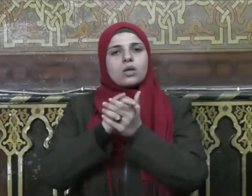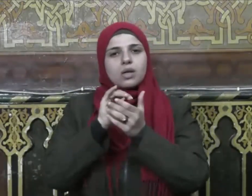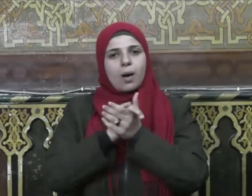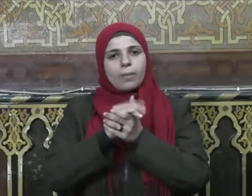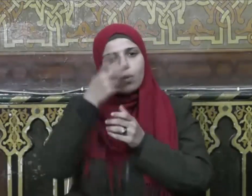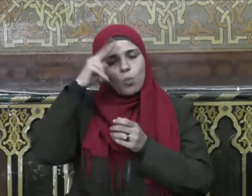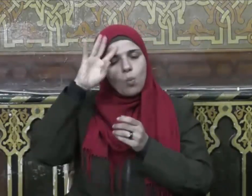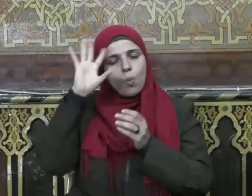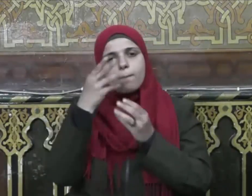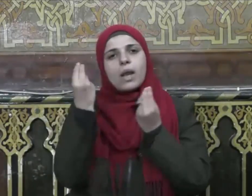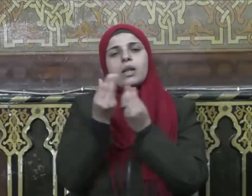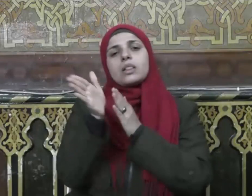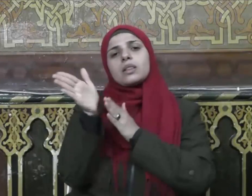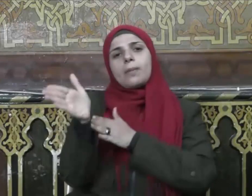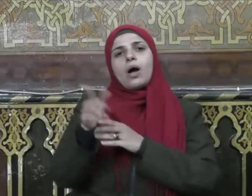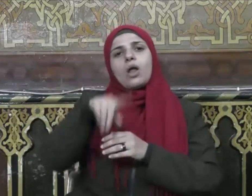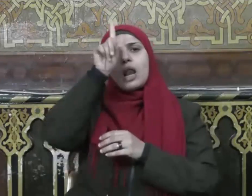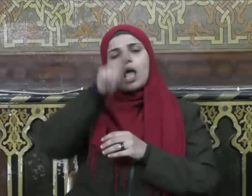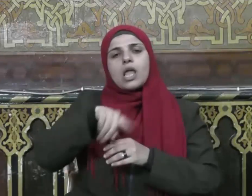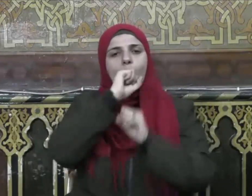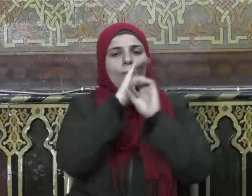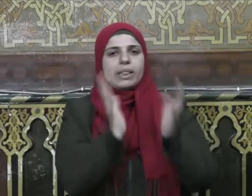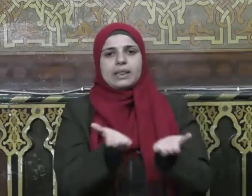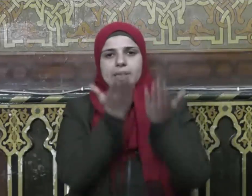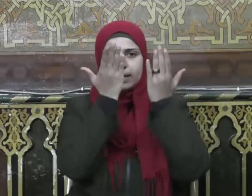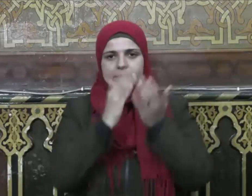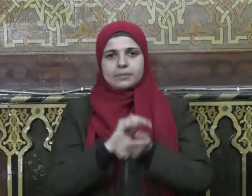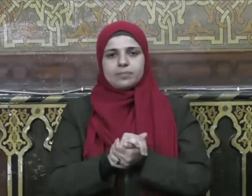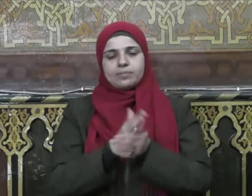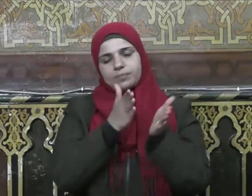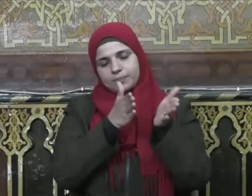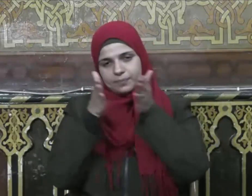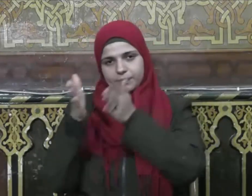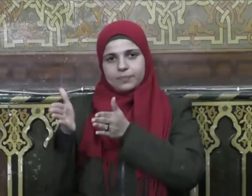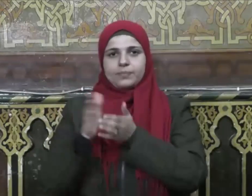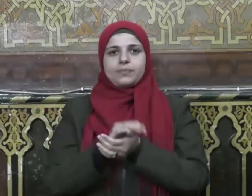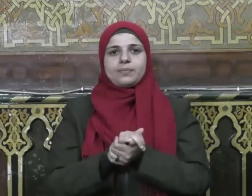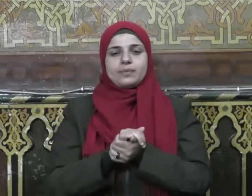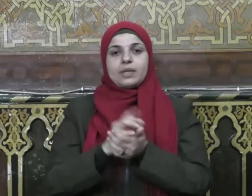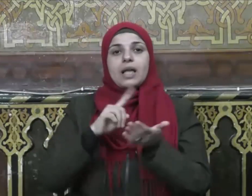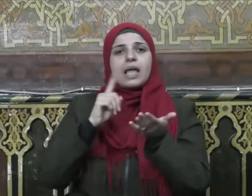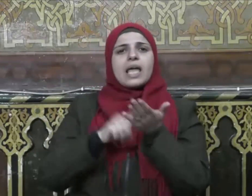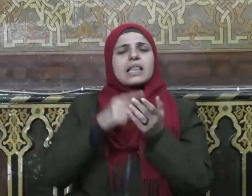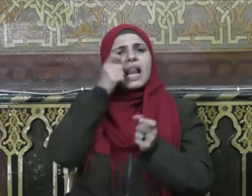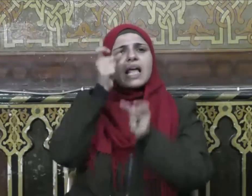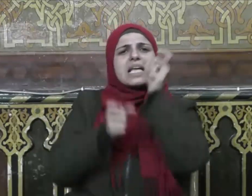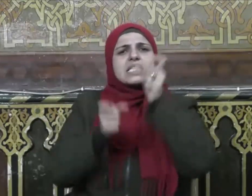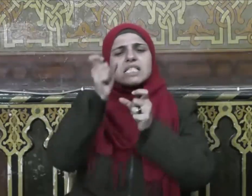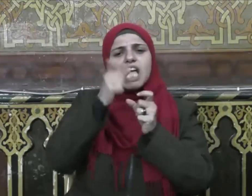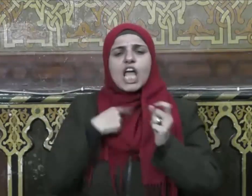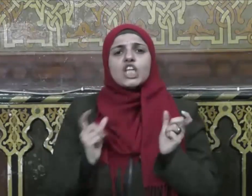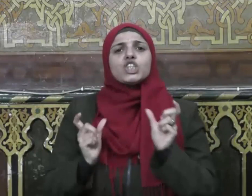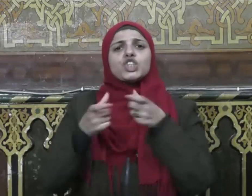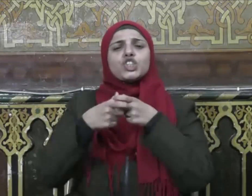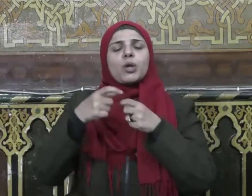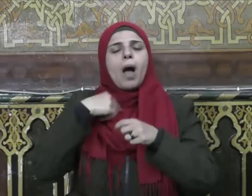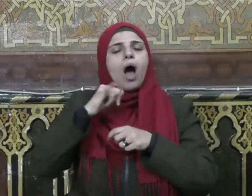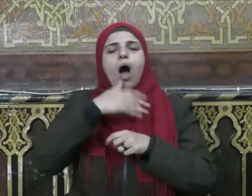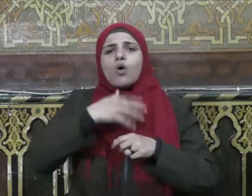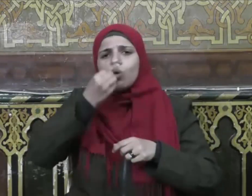ومن تبعهم بإحسان إلى يوم الدين وبعد فإن الإنسان اجتماعي بفطرته يحيى